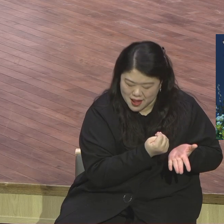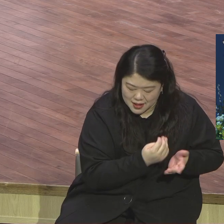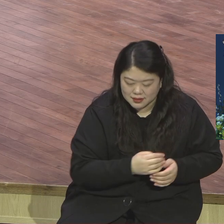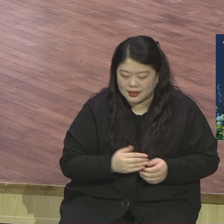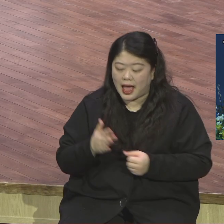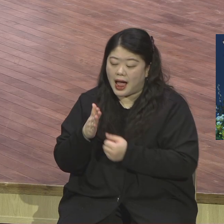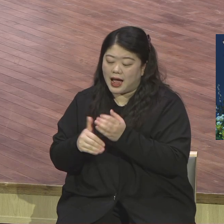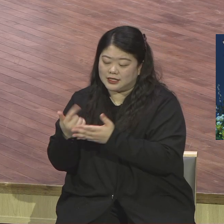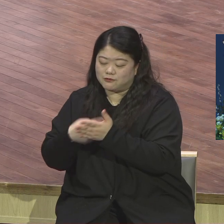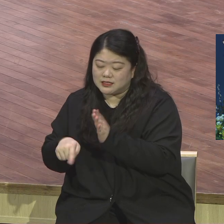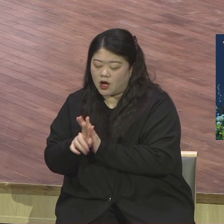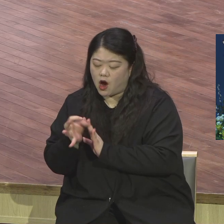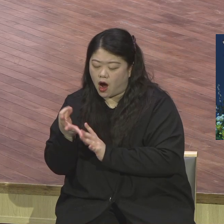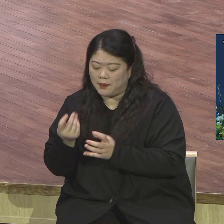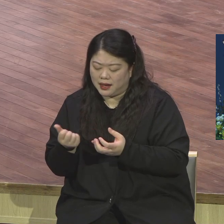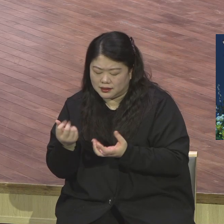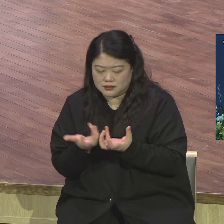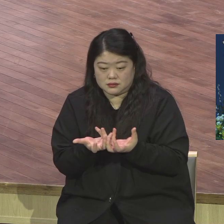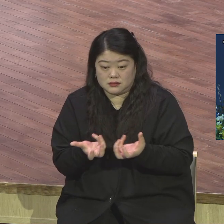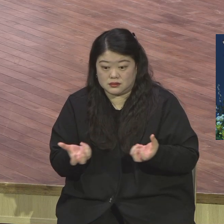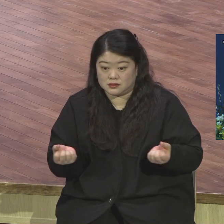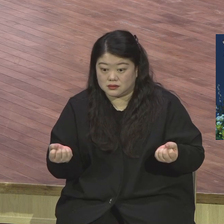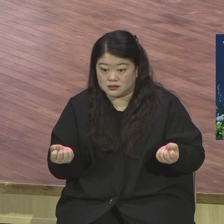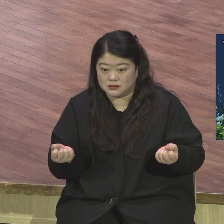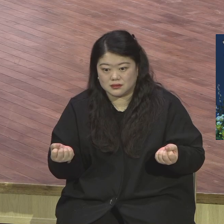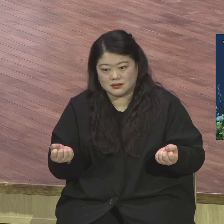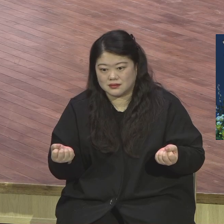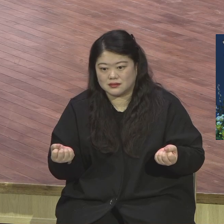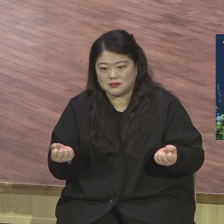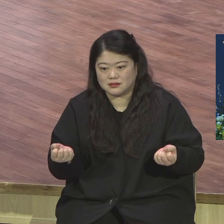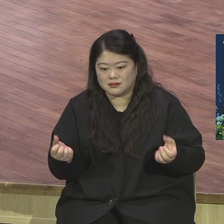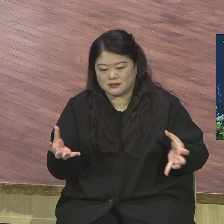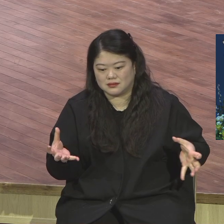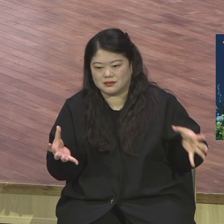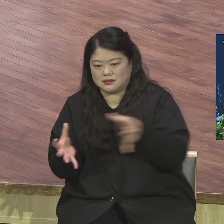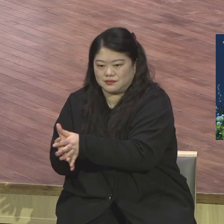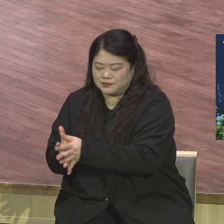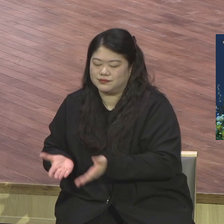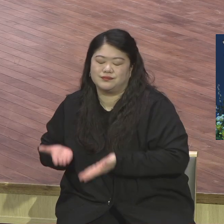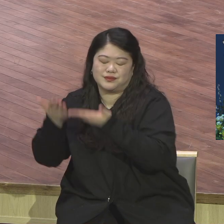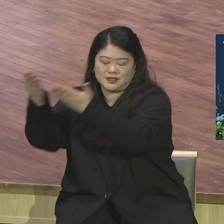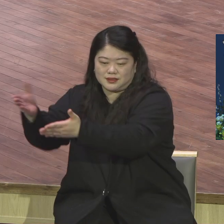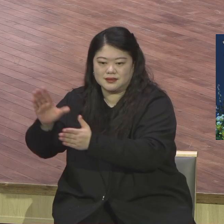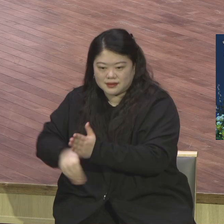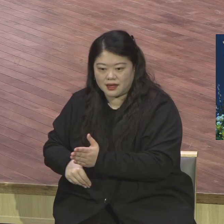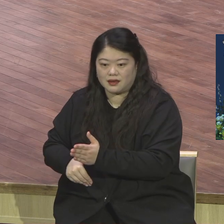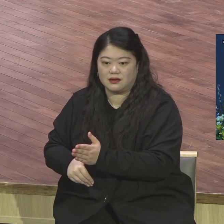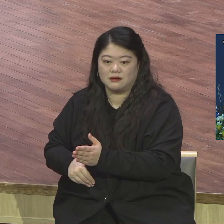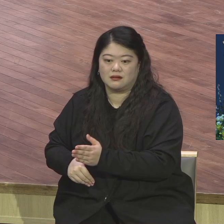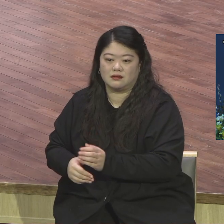보험이 없습니다 저는 생명보험 암보험 이런 거 있잖아요 없습니다 얄짤 없습니다